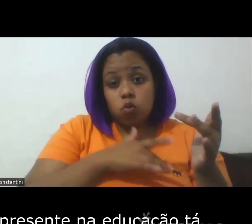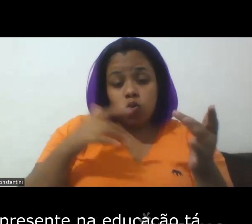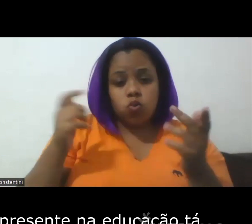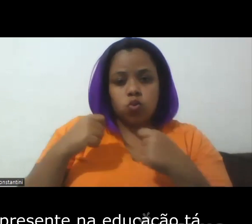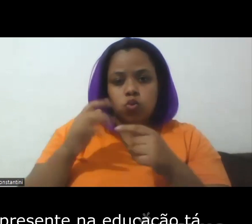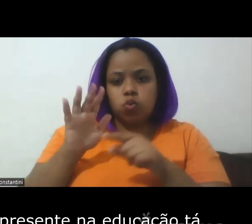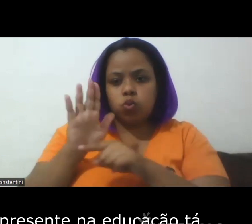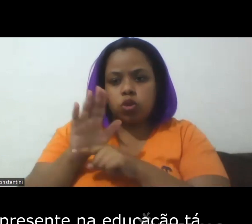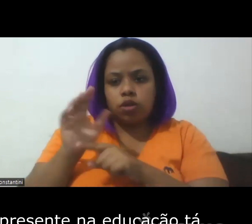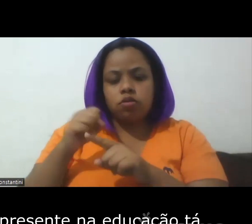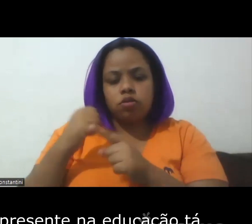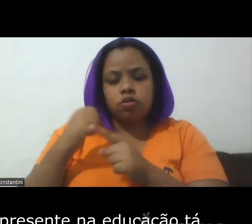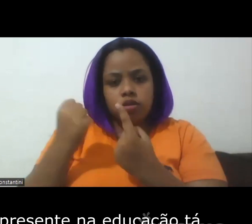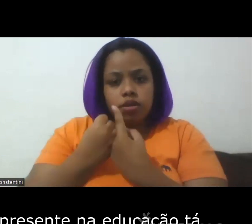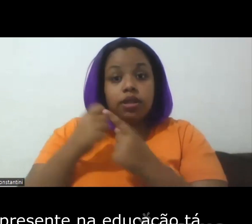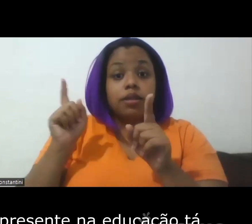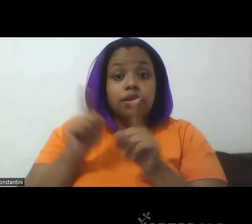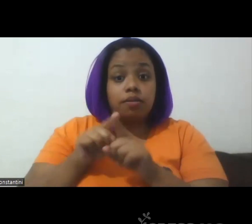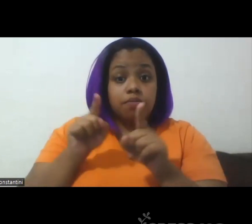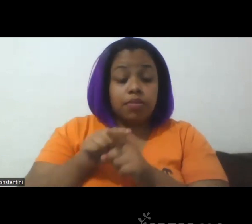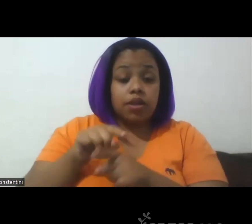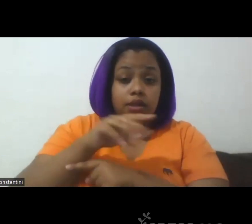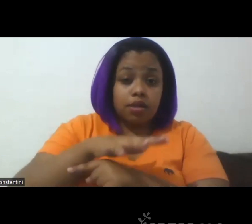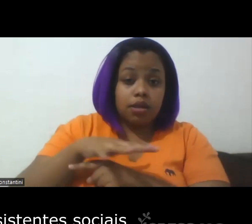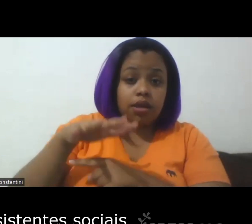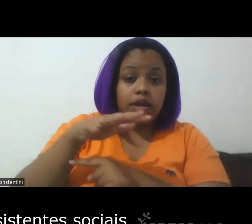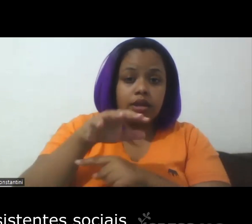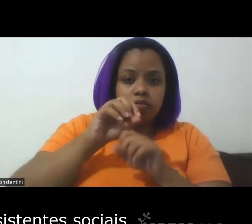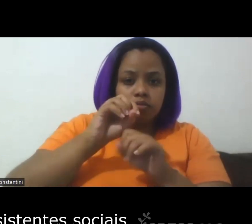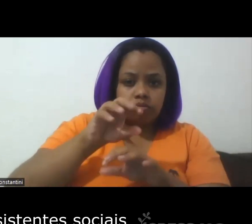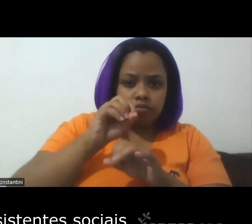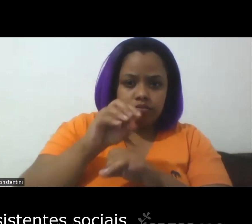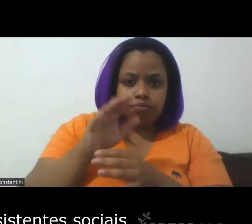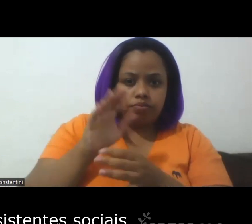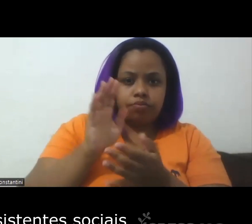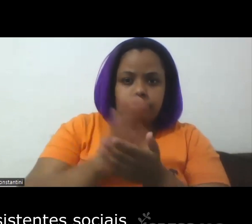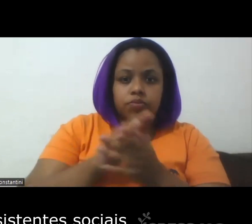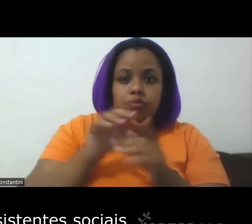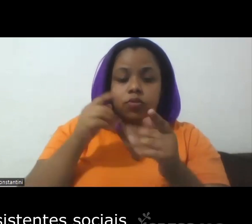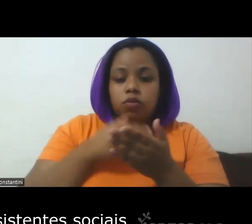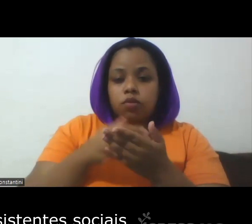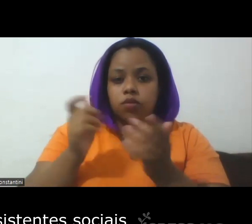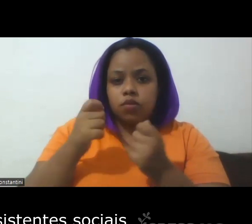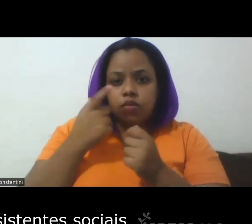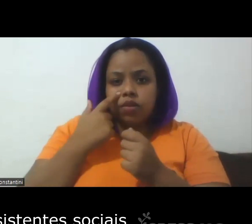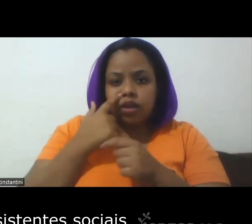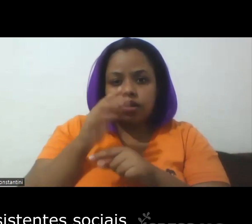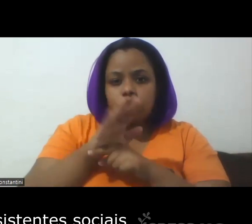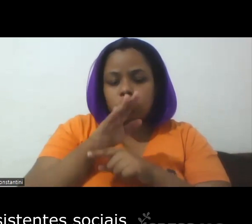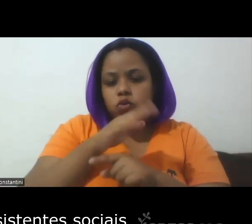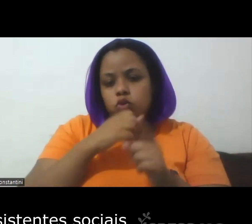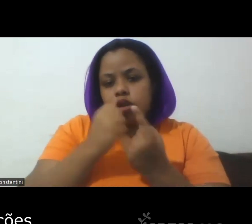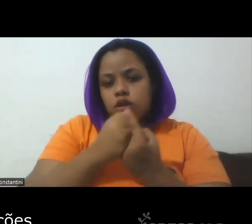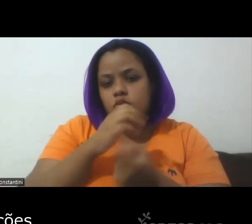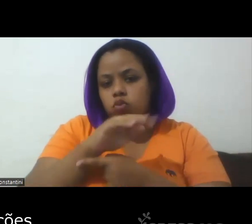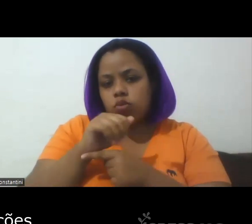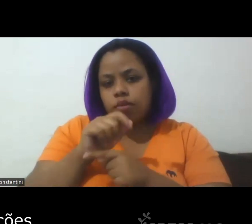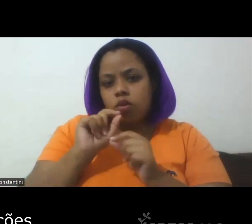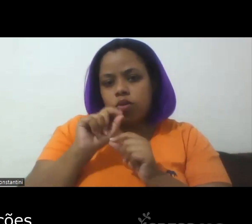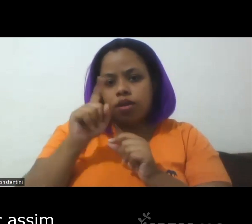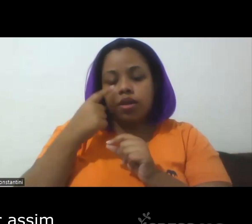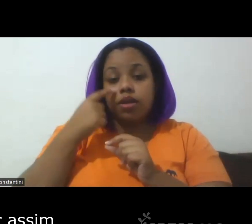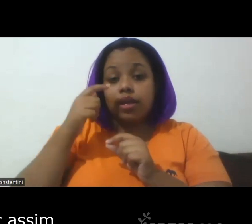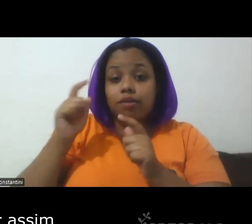fazer presente na educação tá o acionamento de assistentes sociais né em